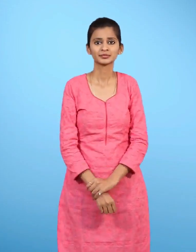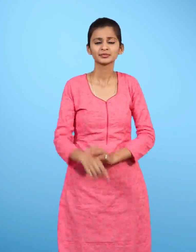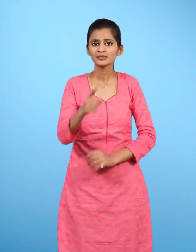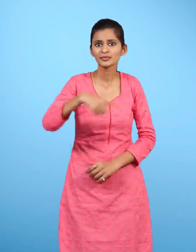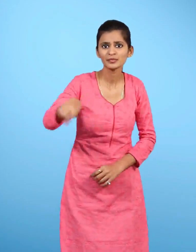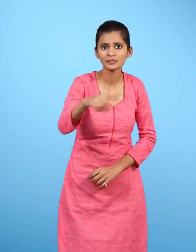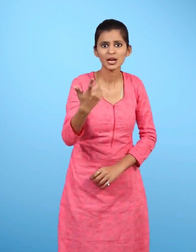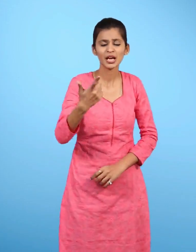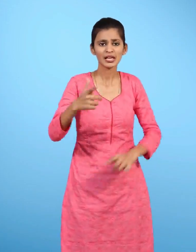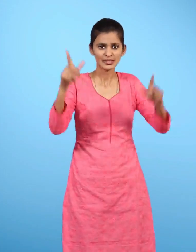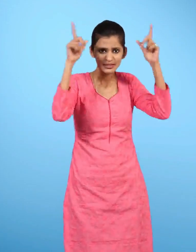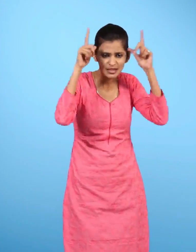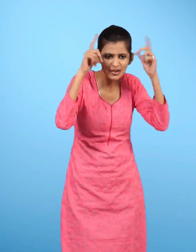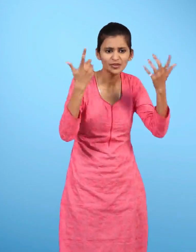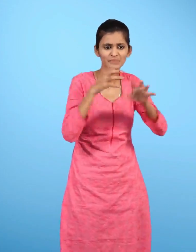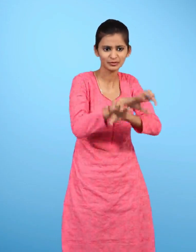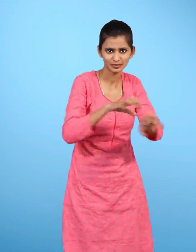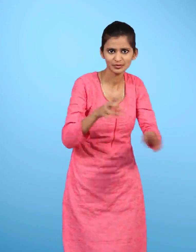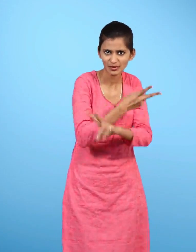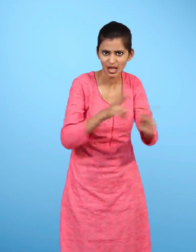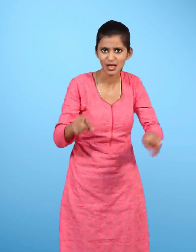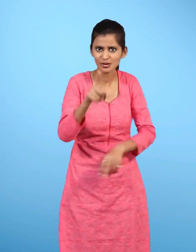क्या तुमने कभी किसी जानवर को कुछ खिलाया है?